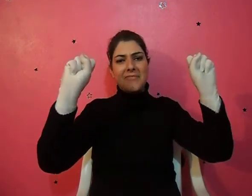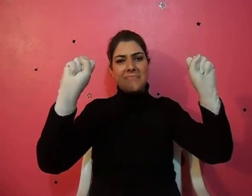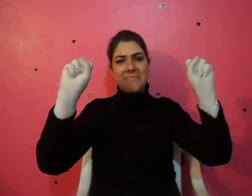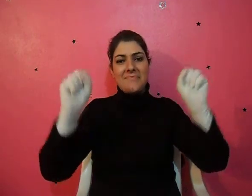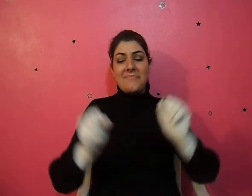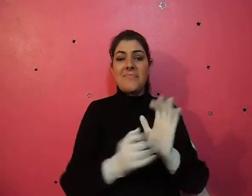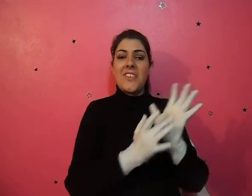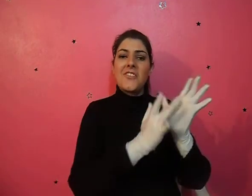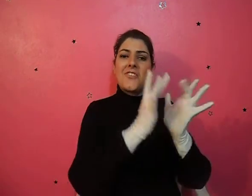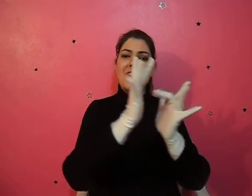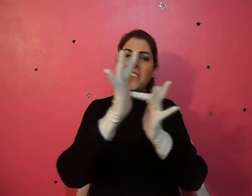Amém.